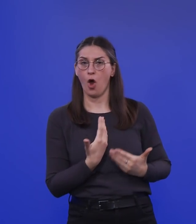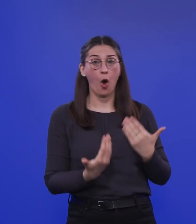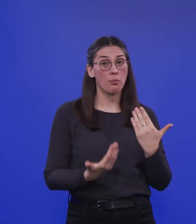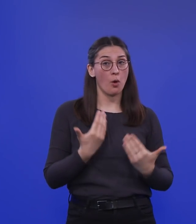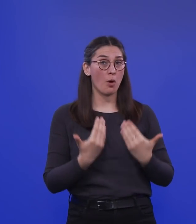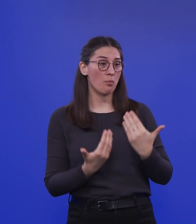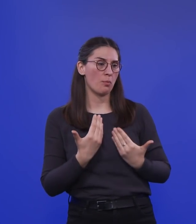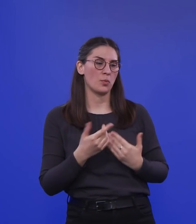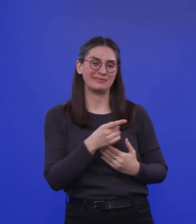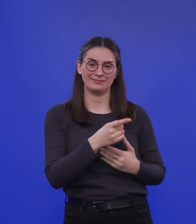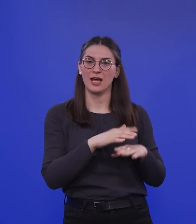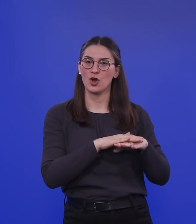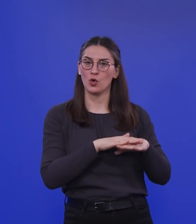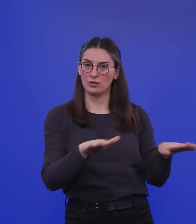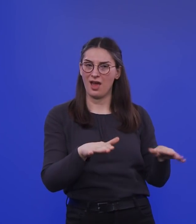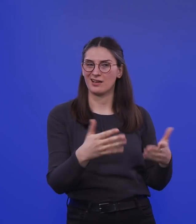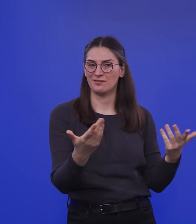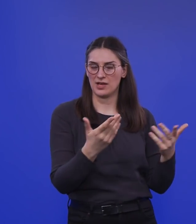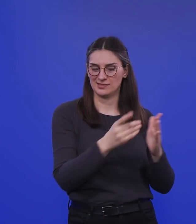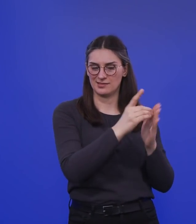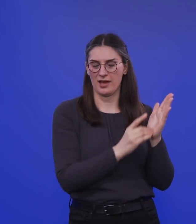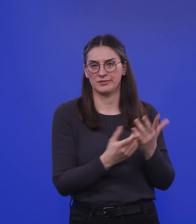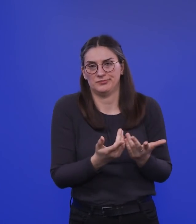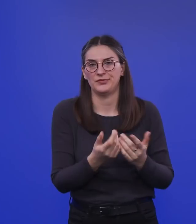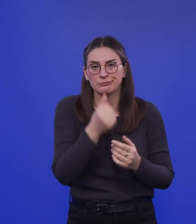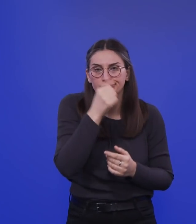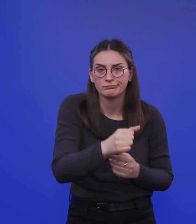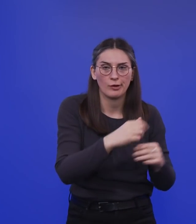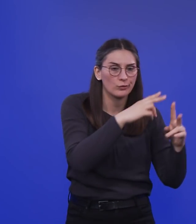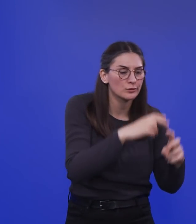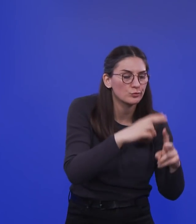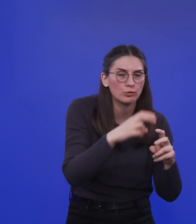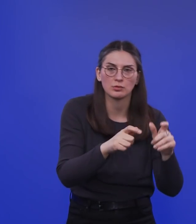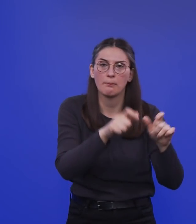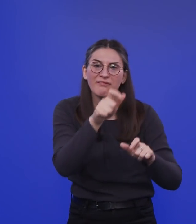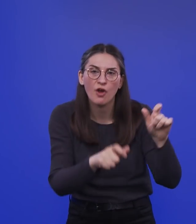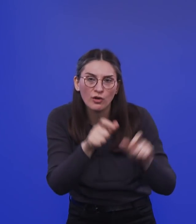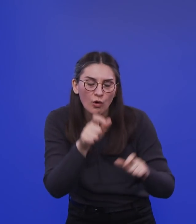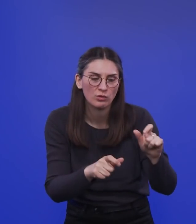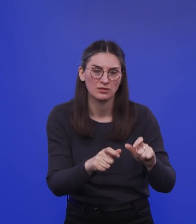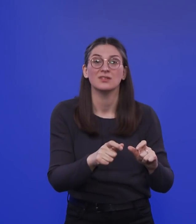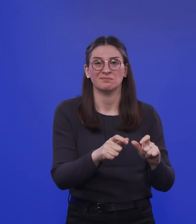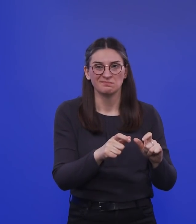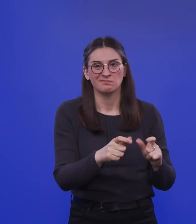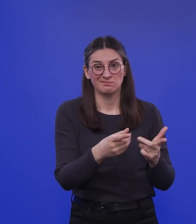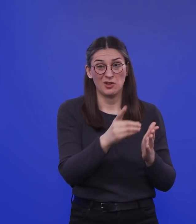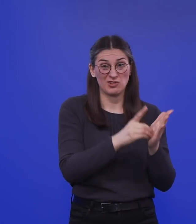im Prinzip auf kleinen Untersuchungen, die man dort in der Bevölkerung gemacht hat. Und das hat man gemacht an